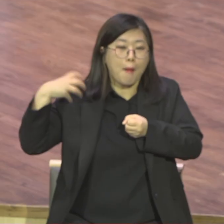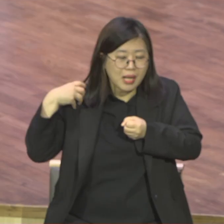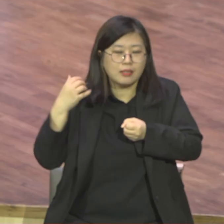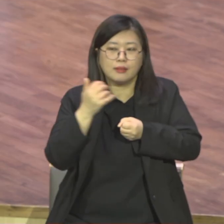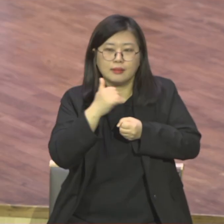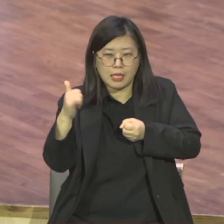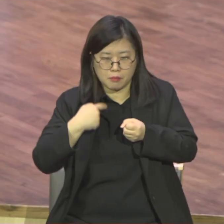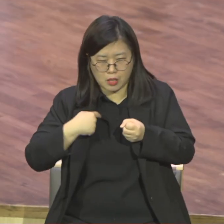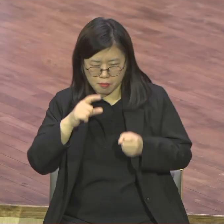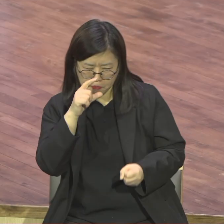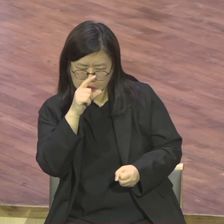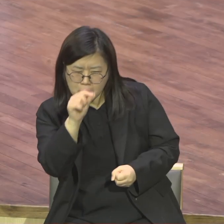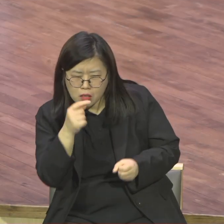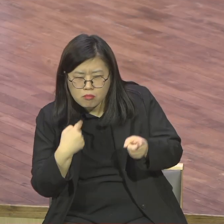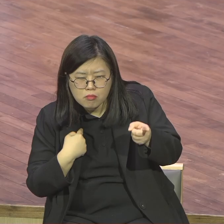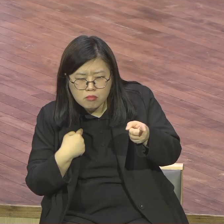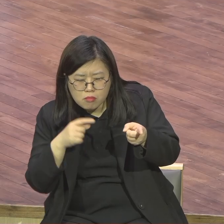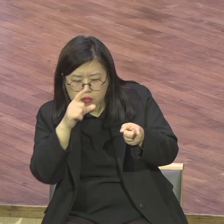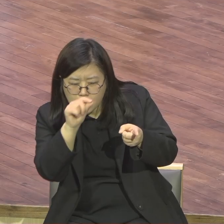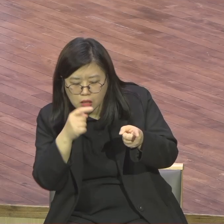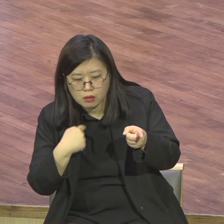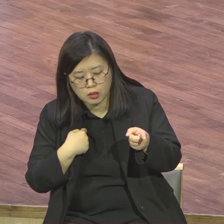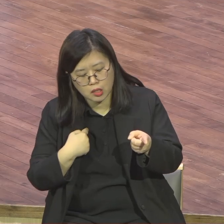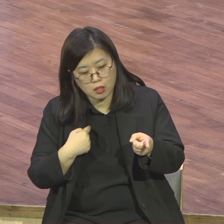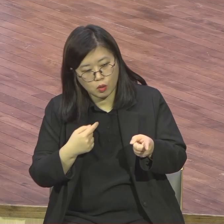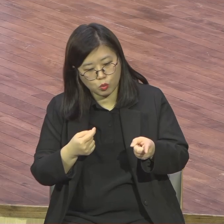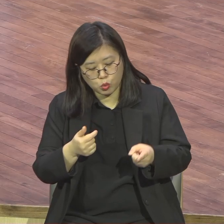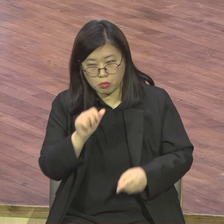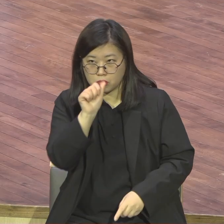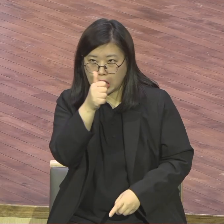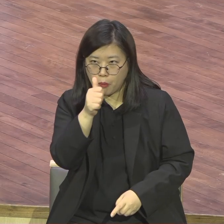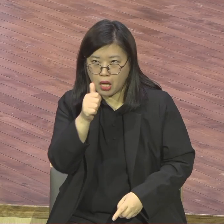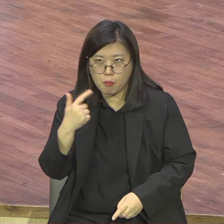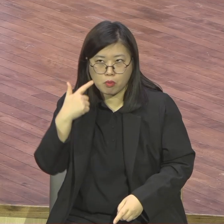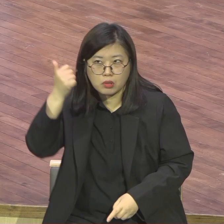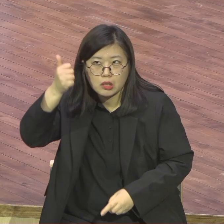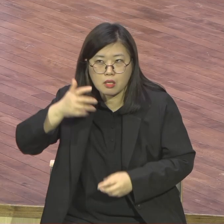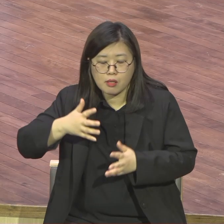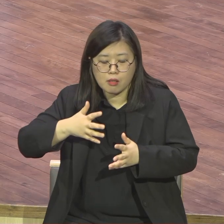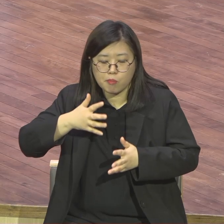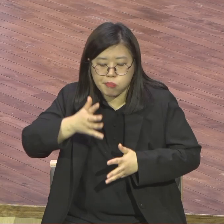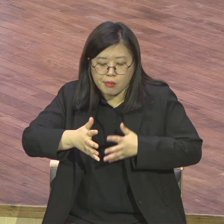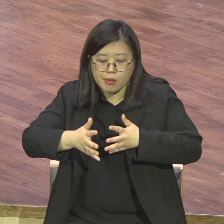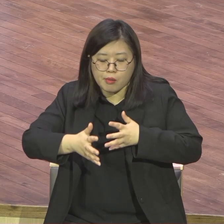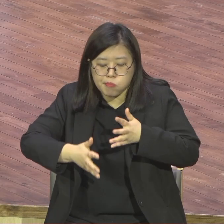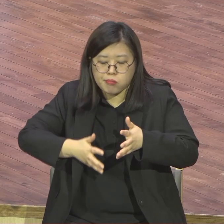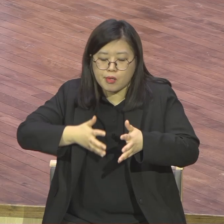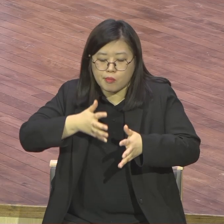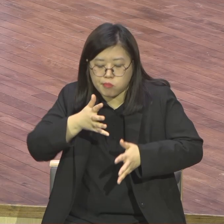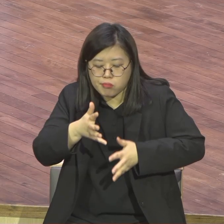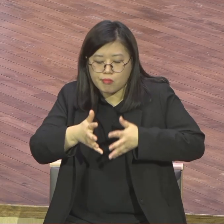봤나. 버벅대에 사면 바로 잘립니다. 사회도. 잘리는 게 영 잘린 게 아니고 그냥 사회만 잘린다 이 말이야.